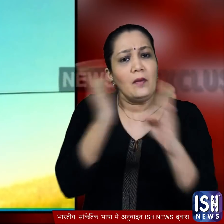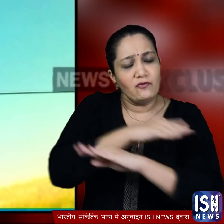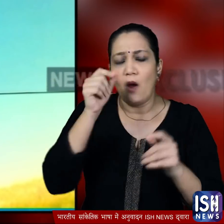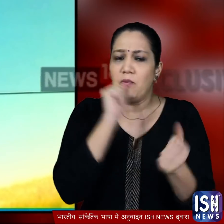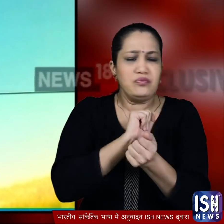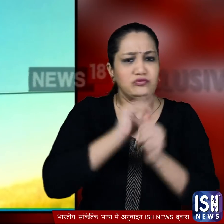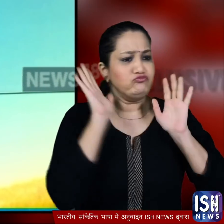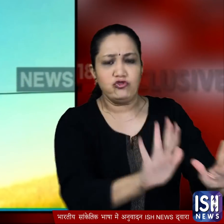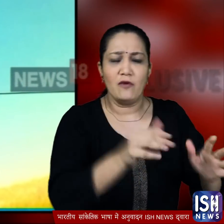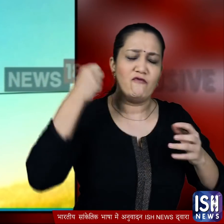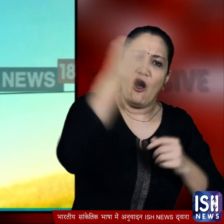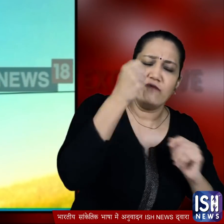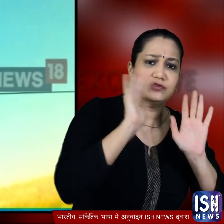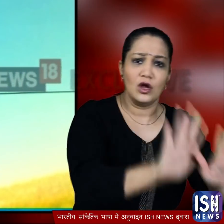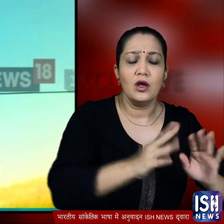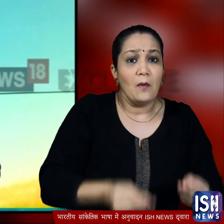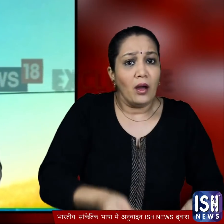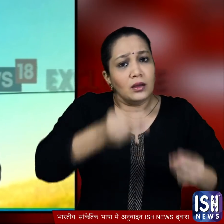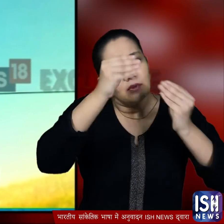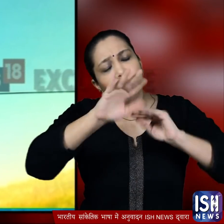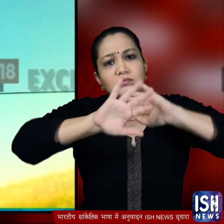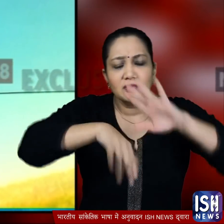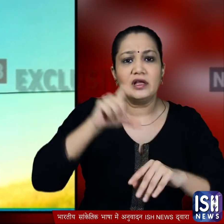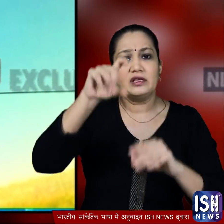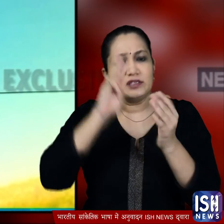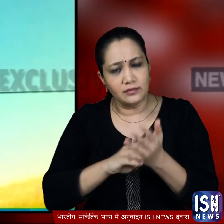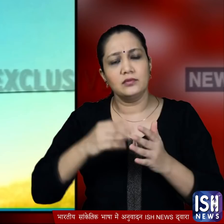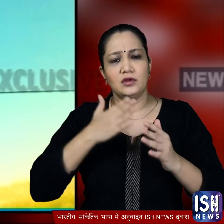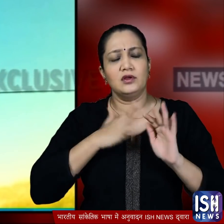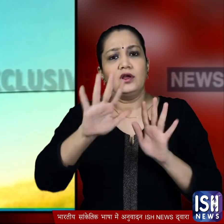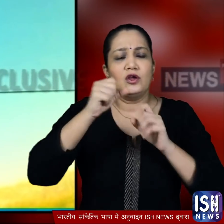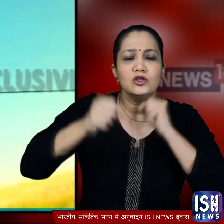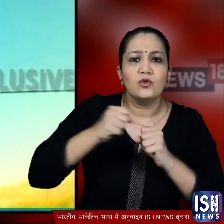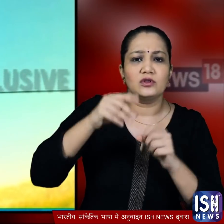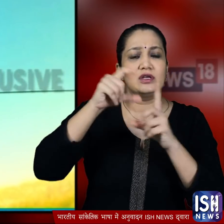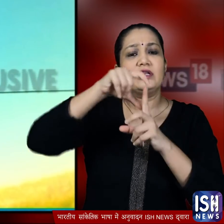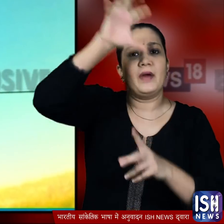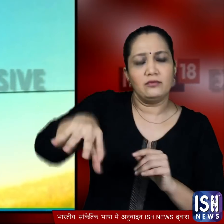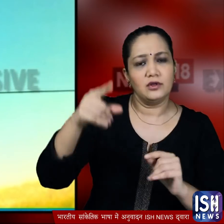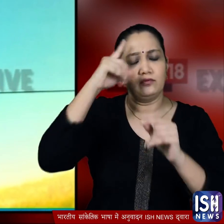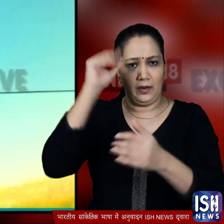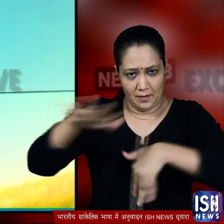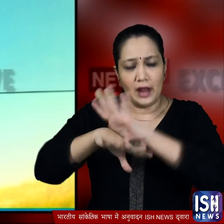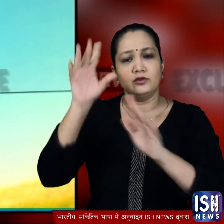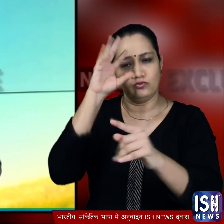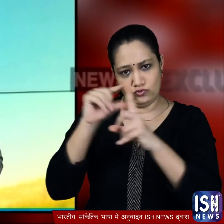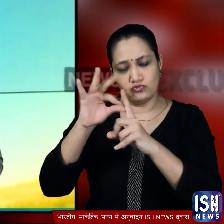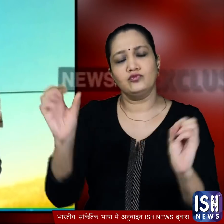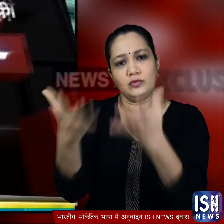पुलिस ने बलपूर्वक रोका और जब बात आगे बढ़ी तो पंजाब के सीम ने इस मामले में खेल विभाग को तुरंत नीती बनाने का निर्देश जारी कर दी रहा